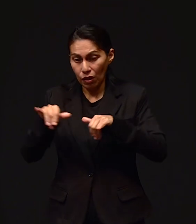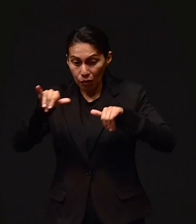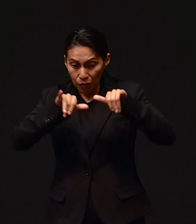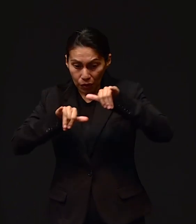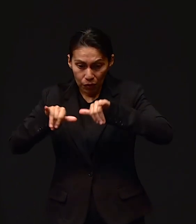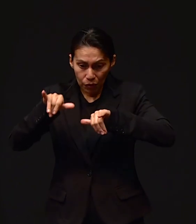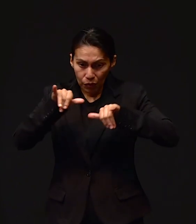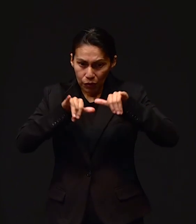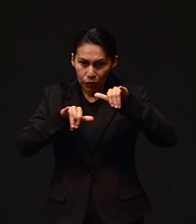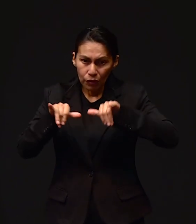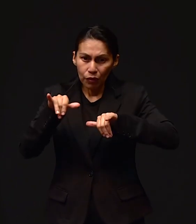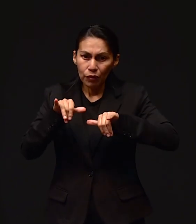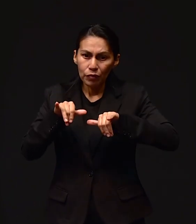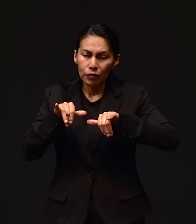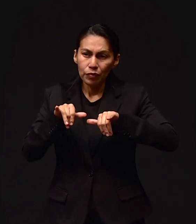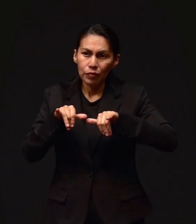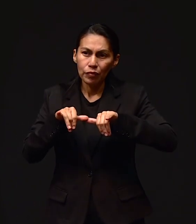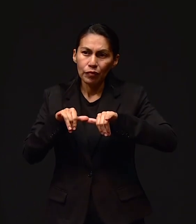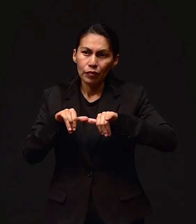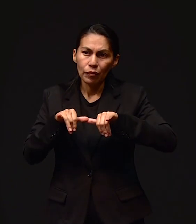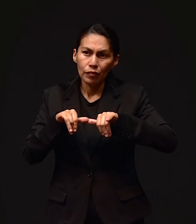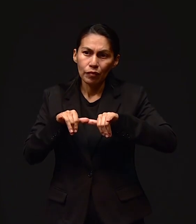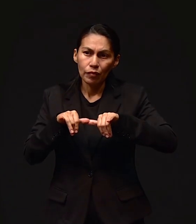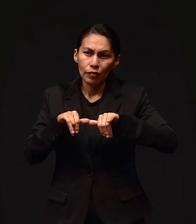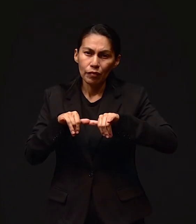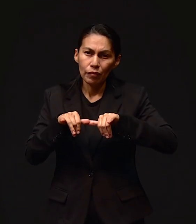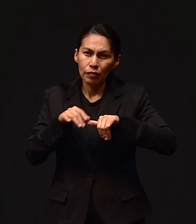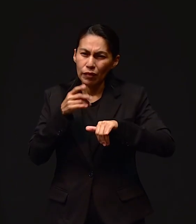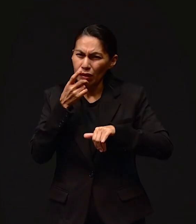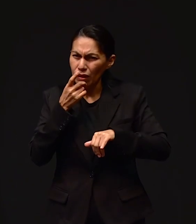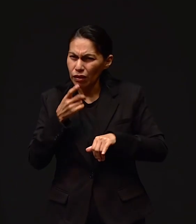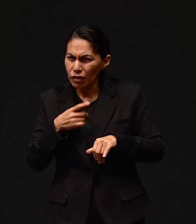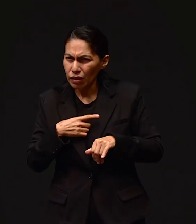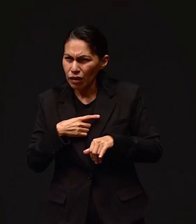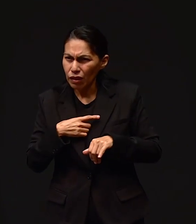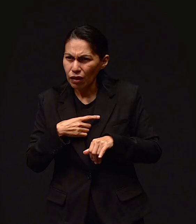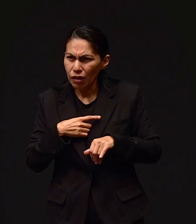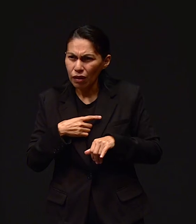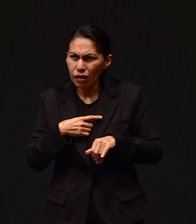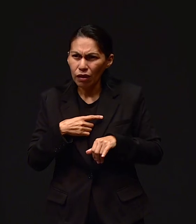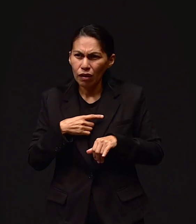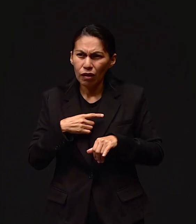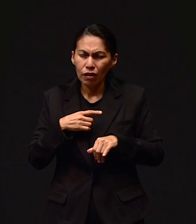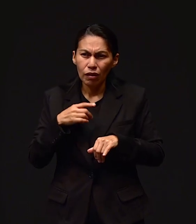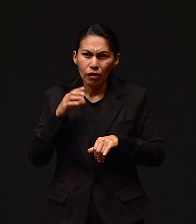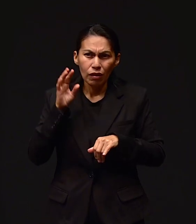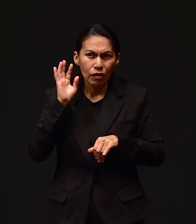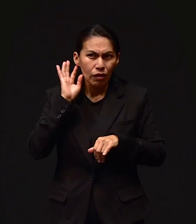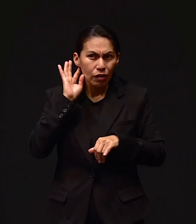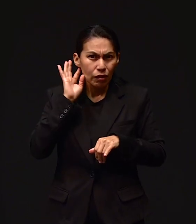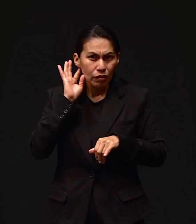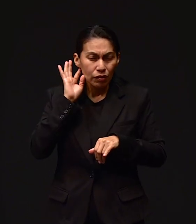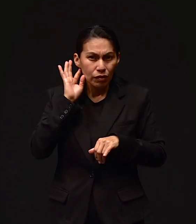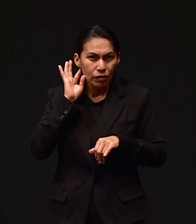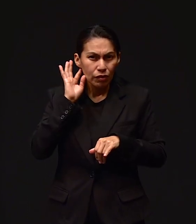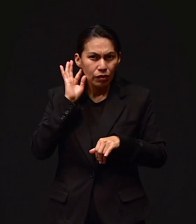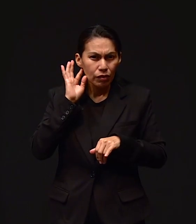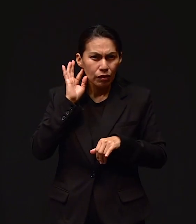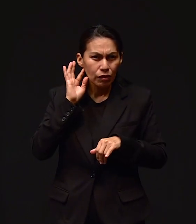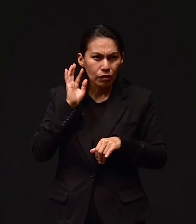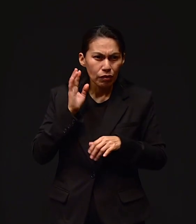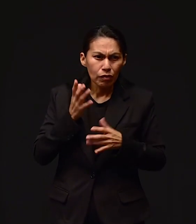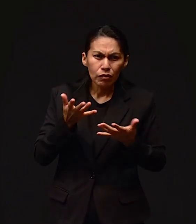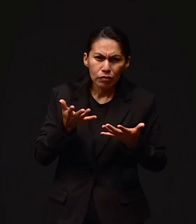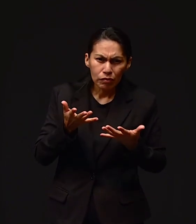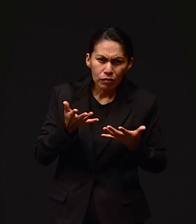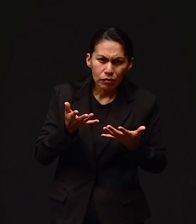laboratorio, llega un profesor de aquí de la universidad y me dice, oiga, ¿le robaron su carro? Le digo, sí, pero ¿qué usted cree? Ay, a mí